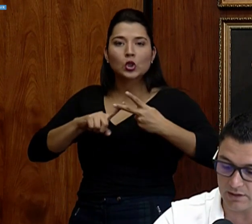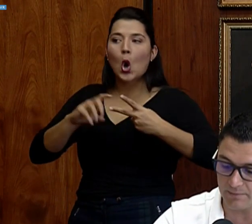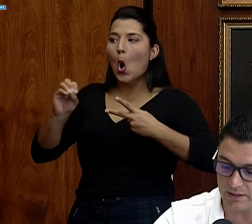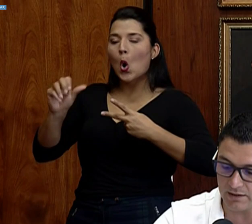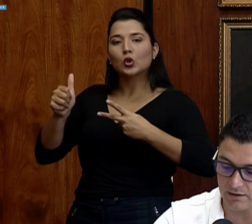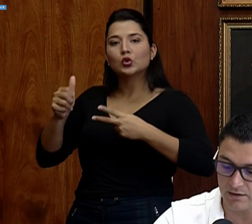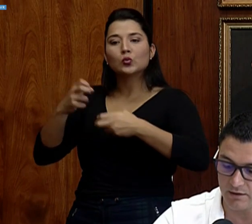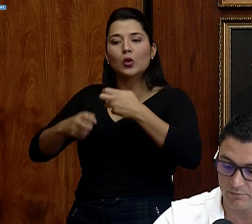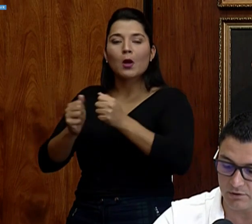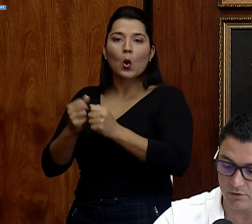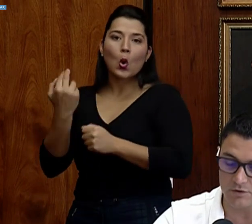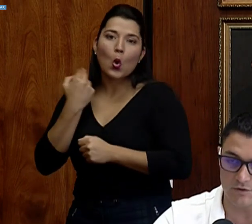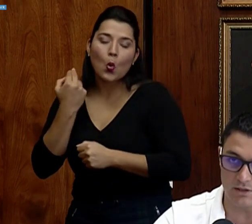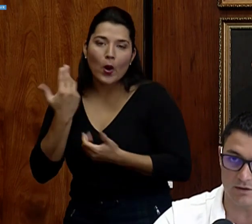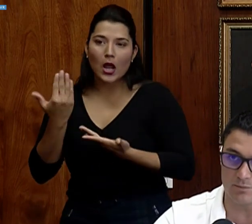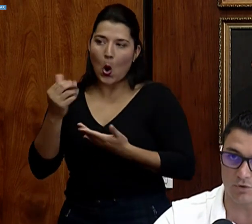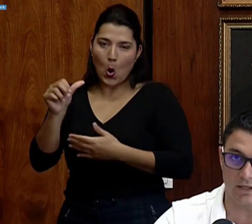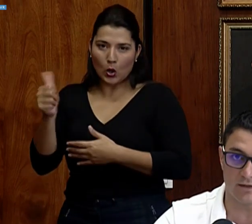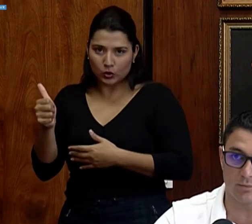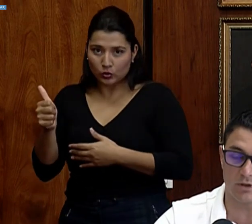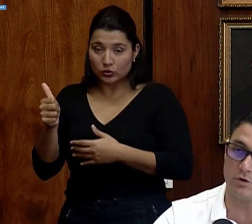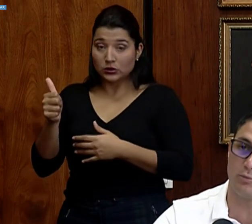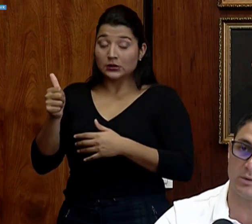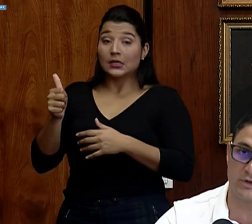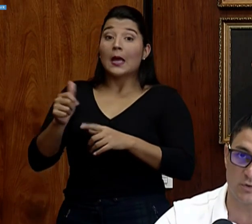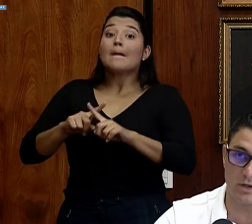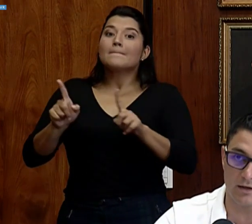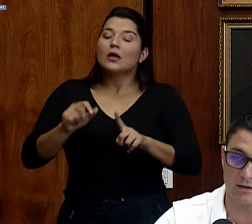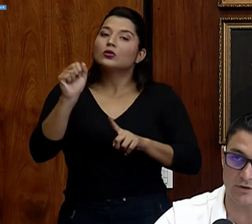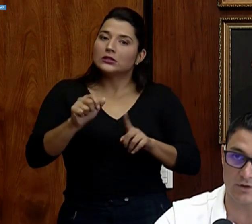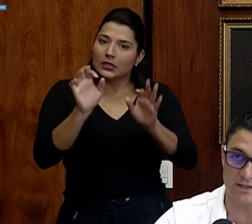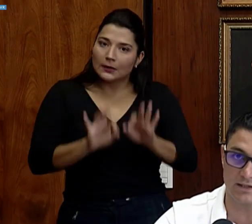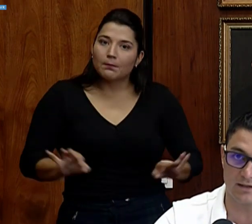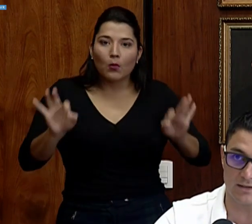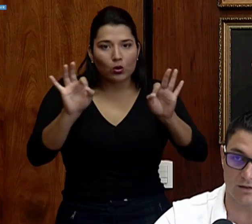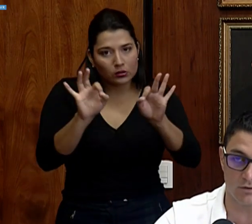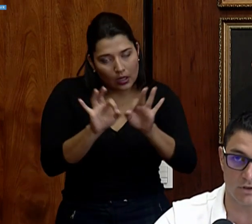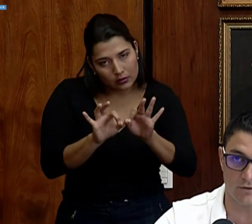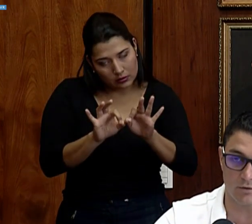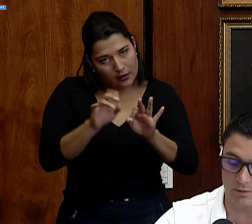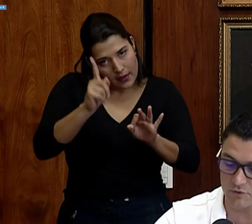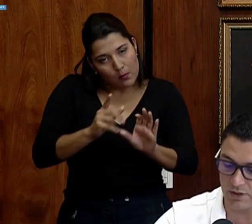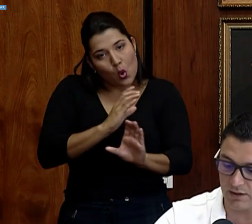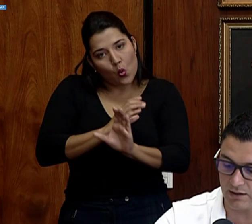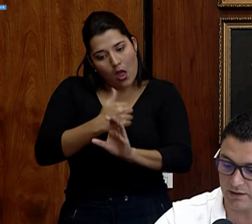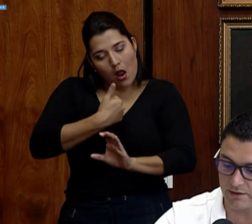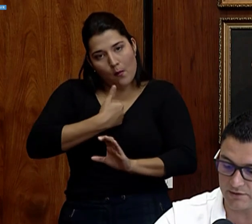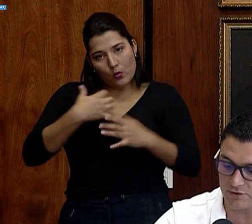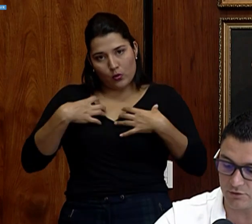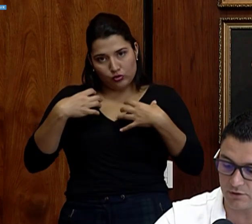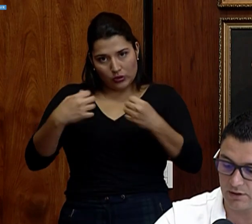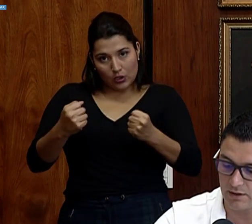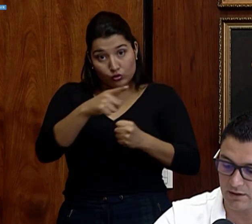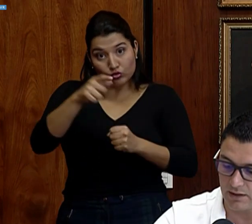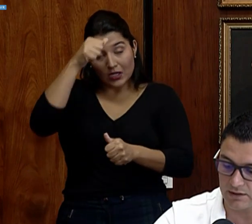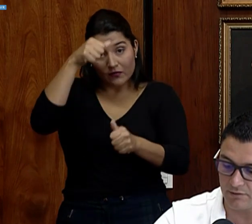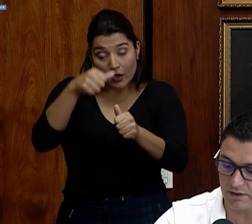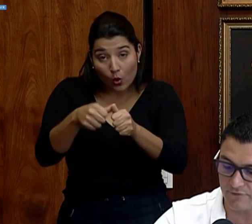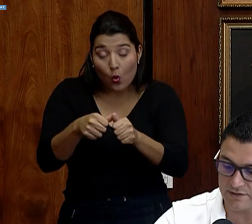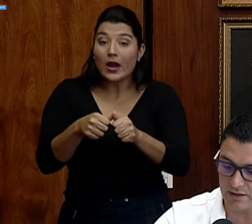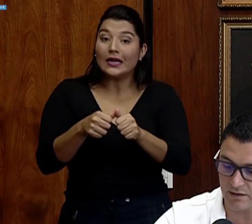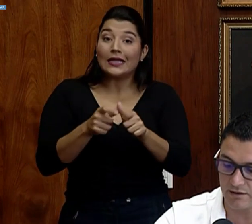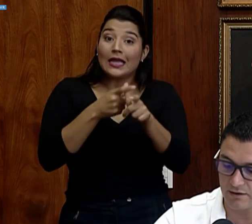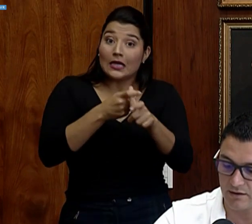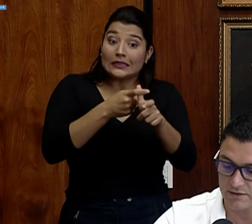pero pueden caminar. Pero sí es importante porque no podemos descuidar las otras áreas de la salud y recordemos que el ejercicio, la